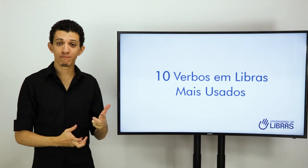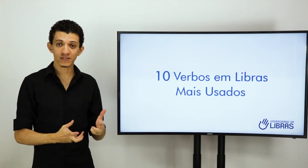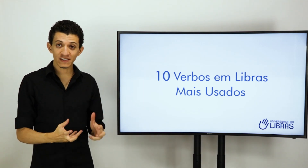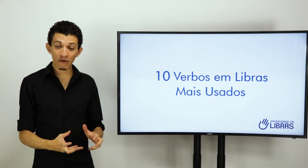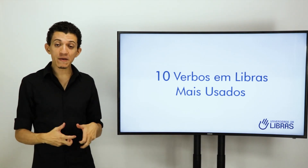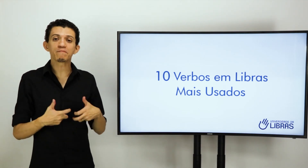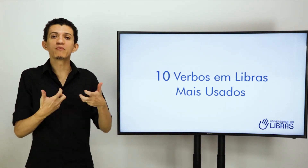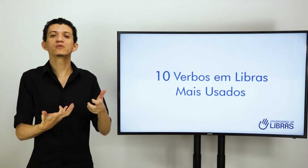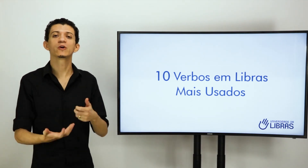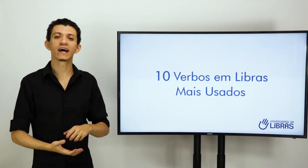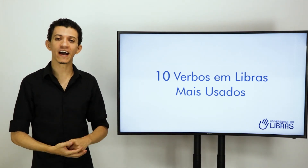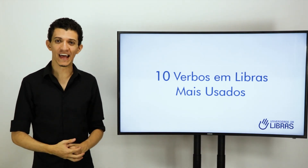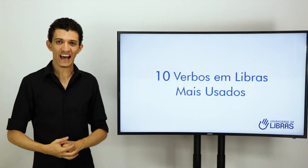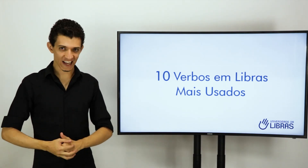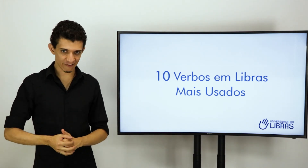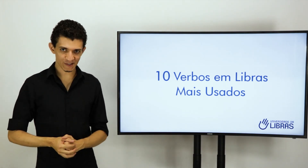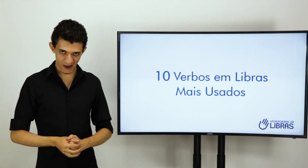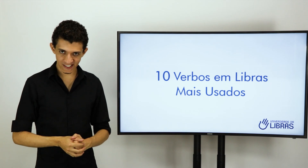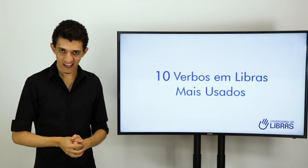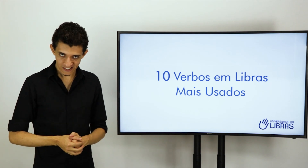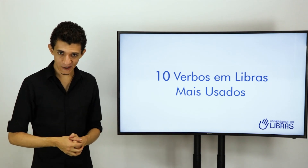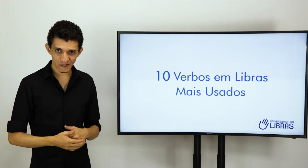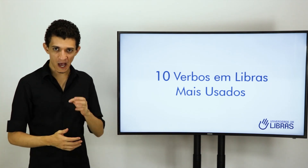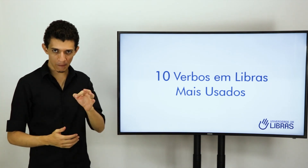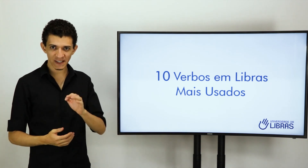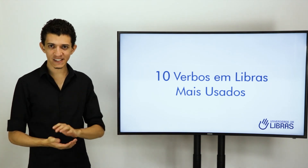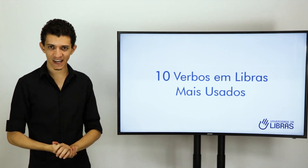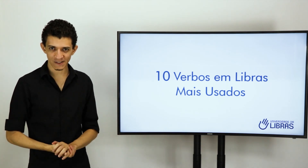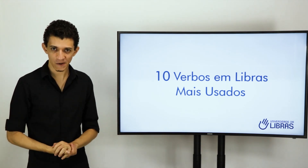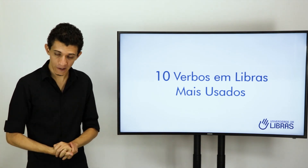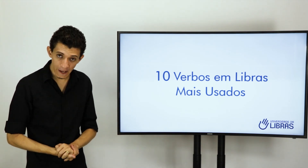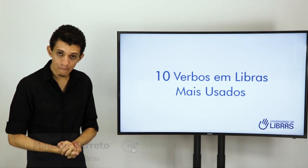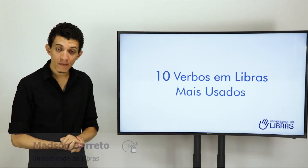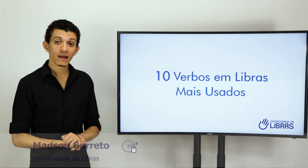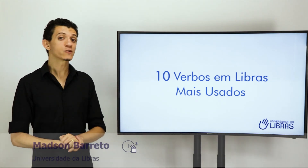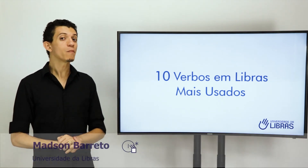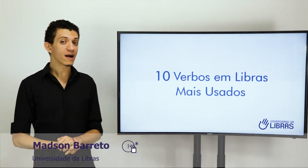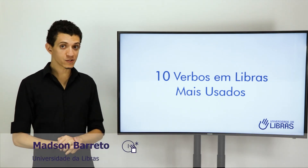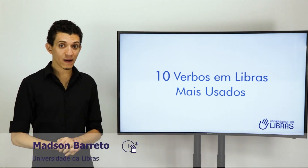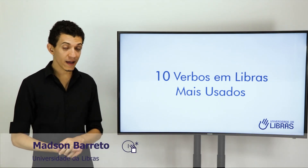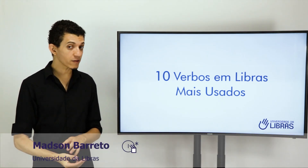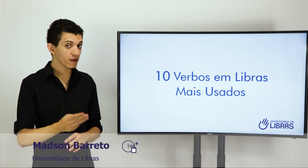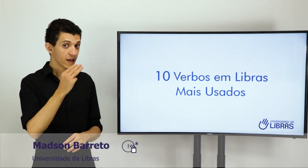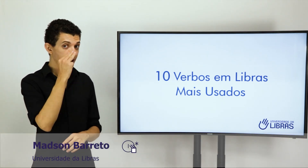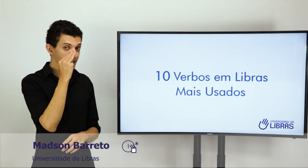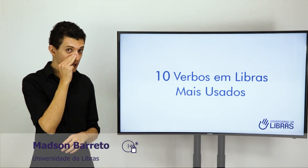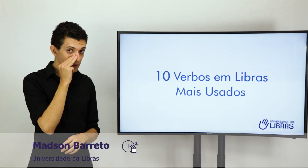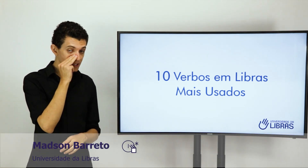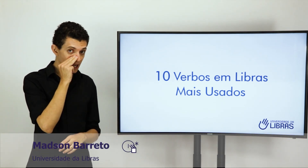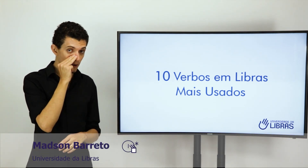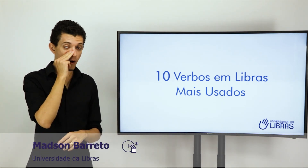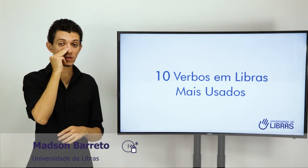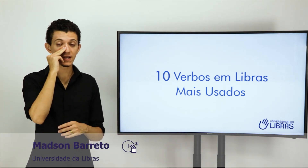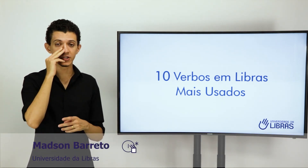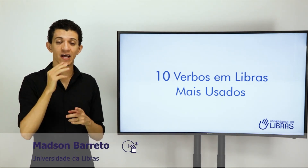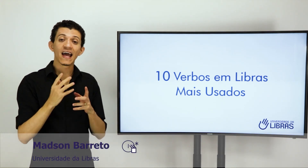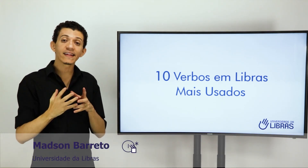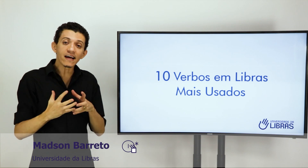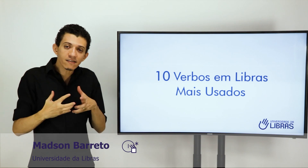possa, então, impulsionar cada vez mais seus aprendizados, ok? Eu sou o Matos Marreto, este aqui é o meu sinal, ou seja, é dessa